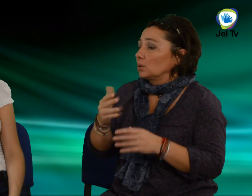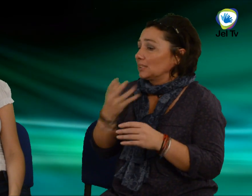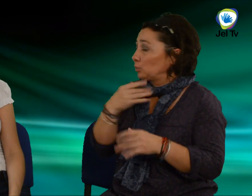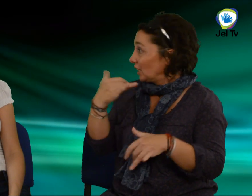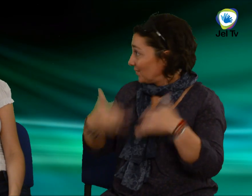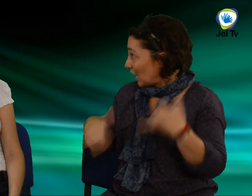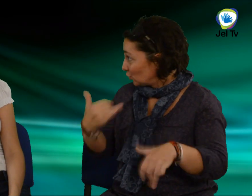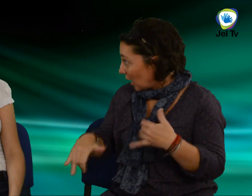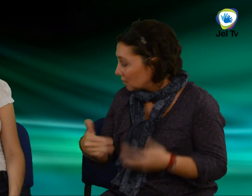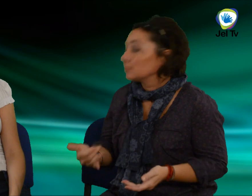Köszönöm szépen.